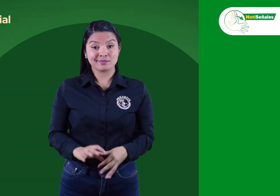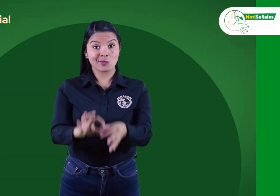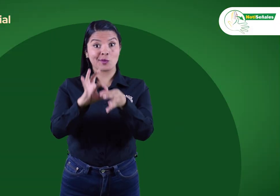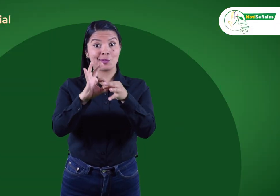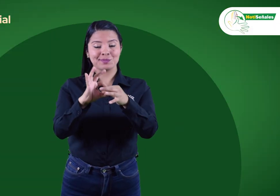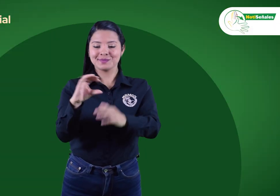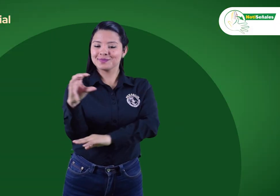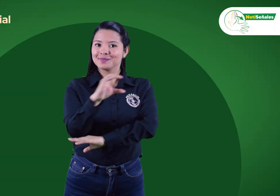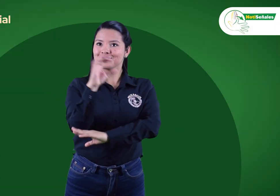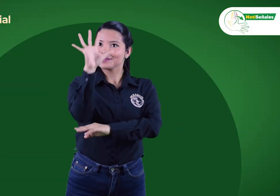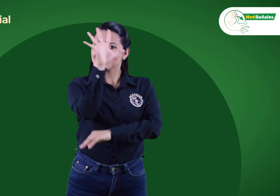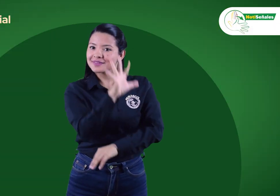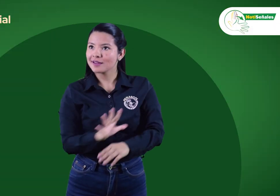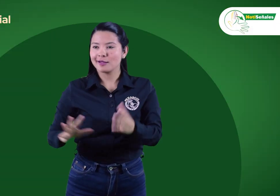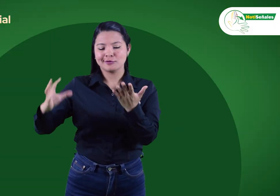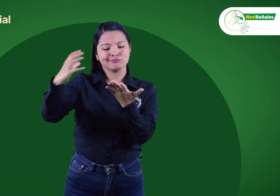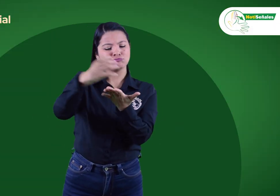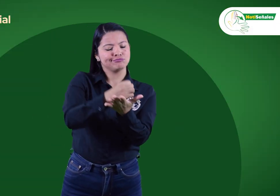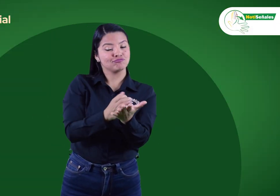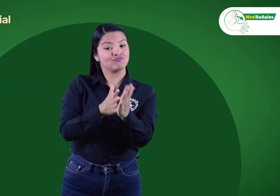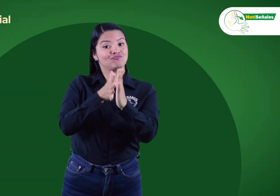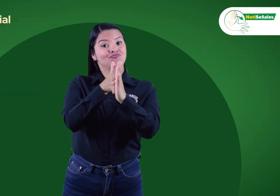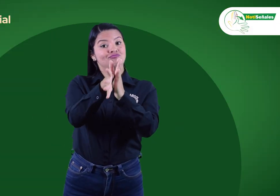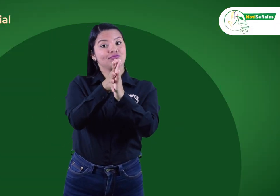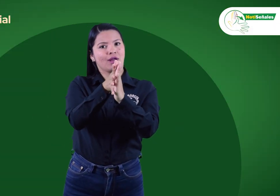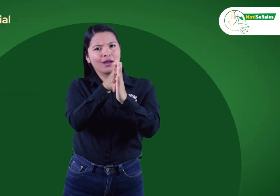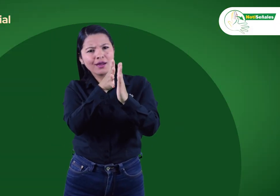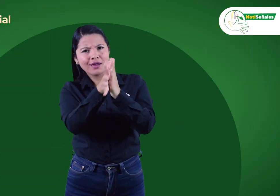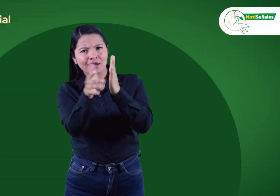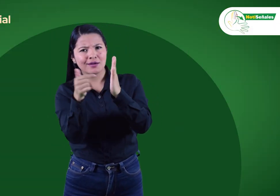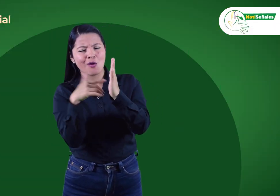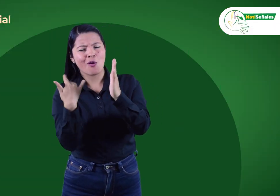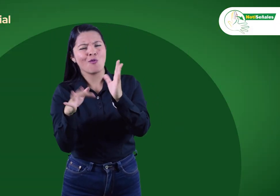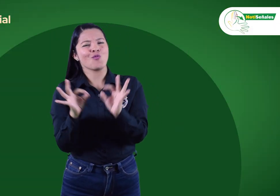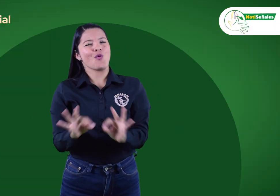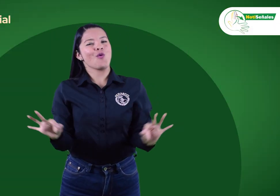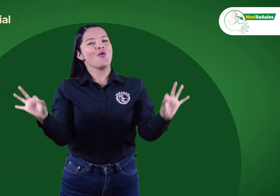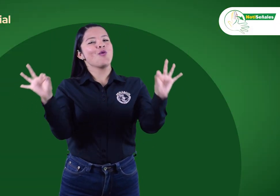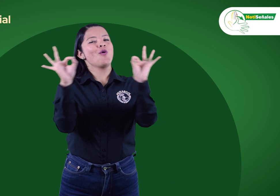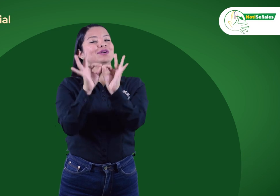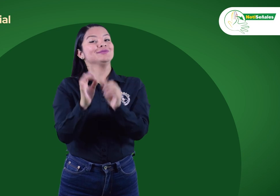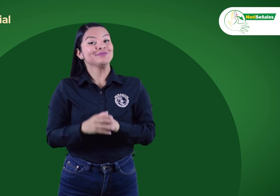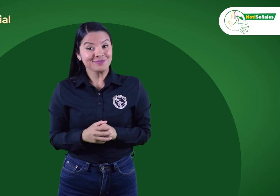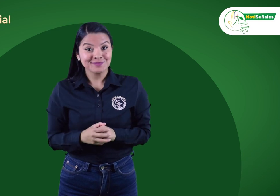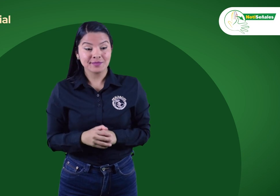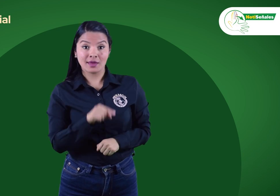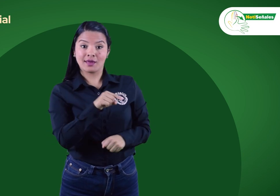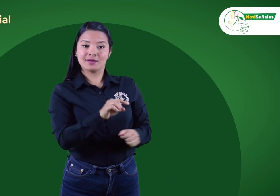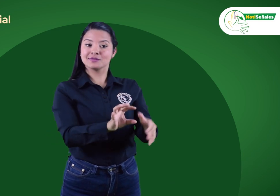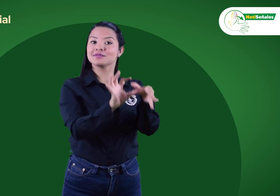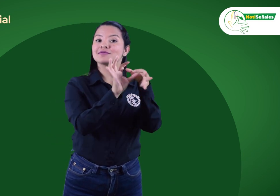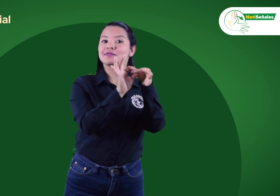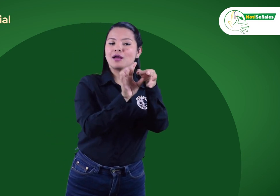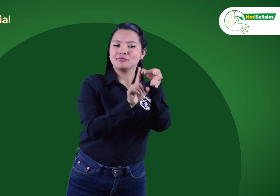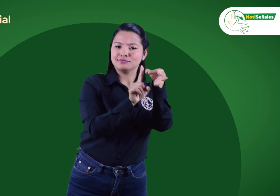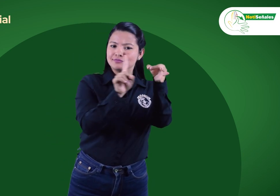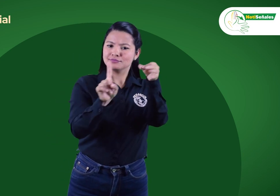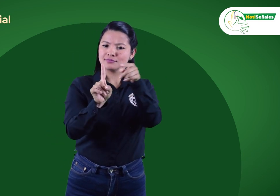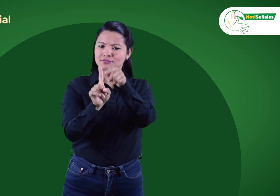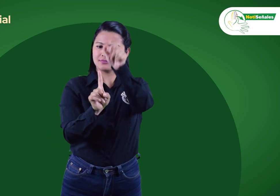En esta oportunidad, en Noticias Señales, les traemos un informe especial del programa FENASCOL en las regiones.